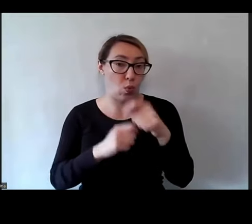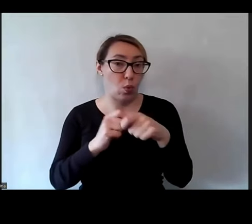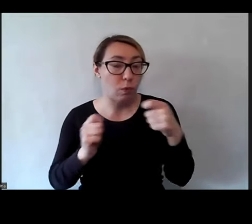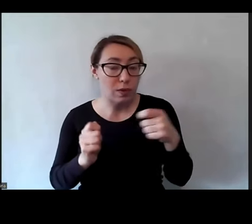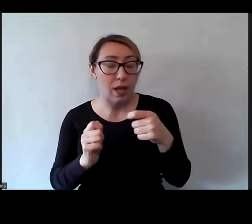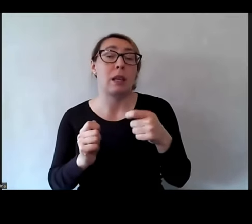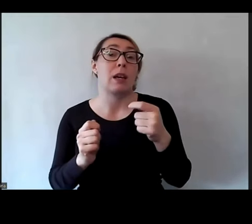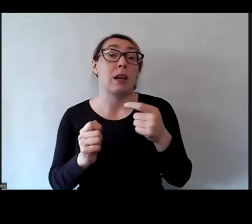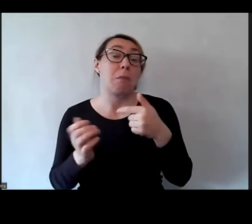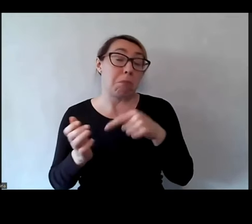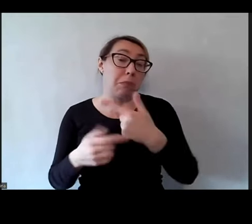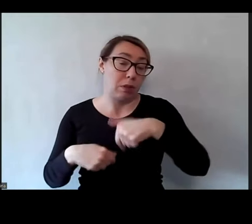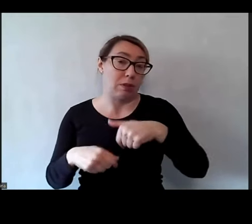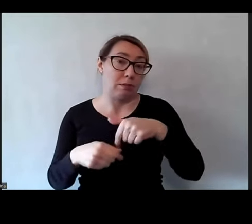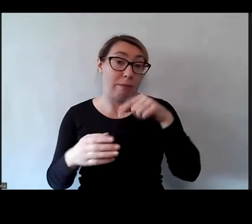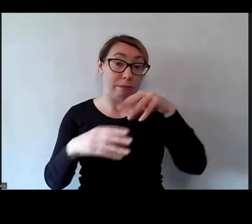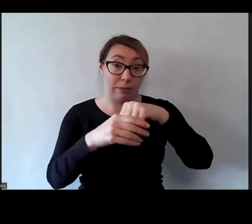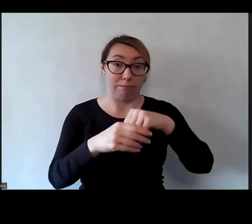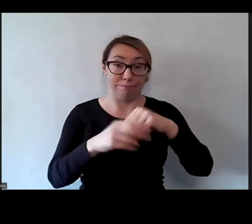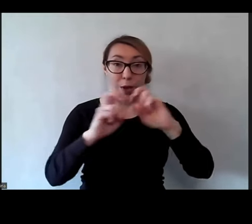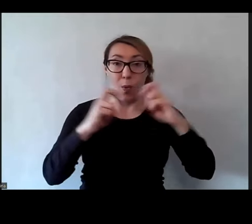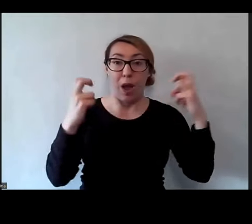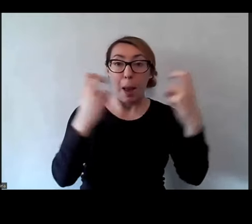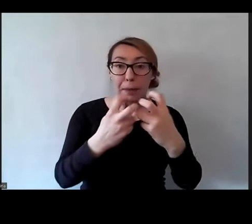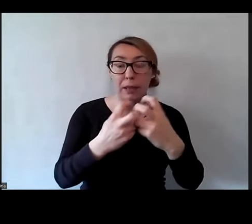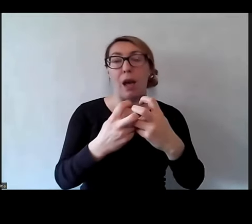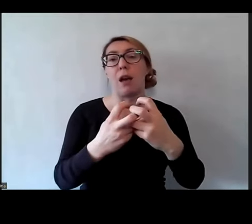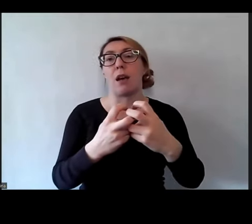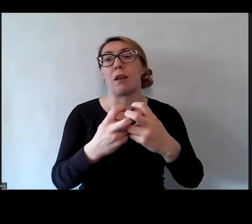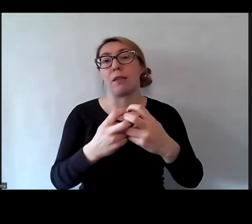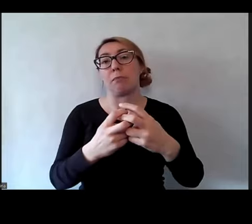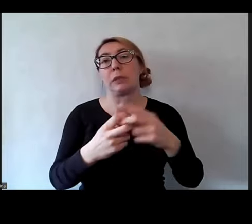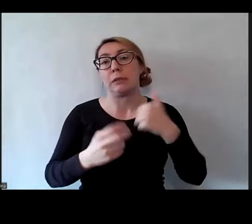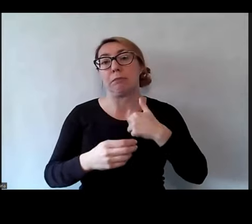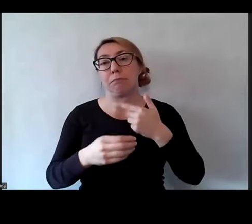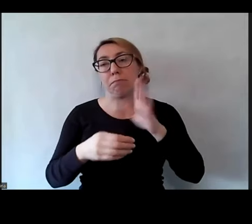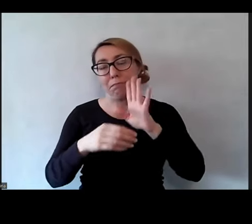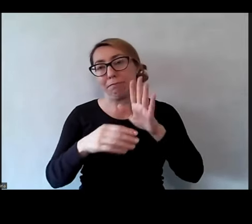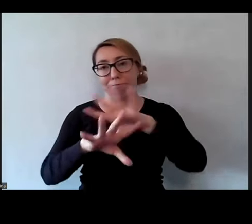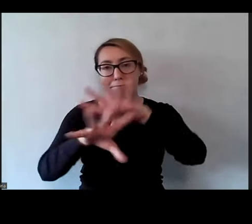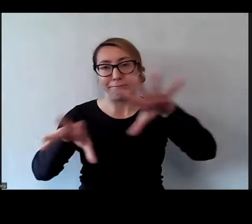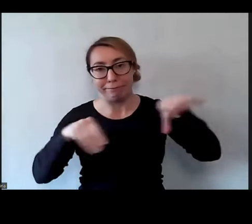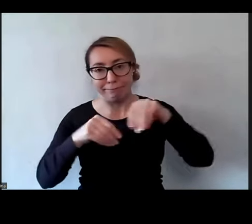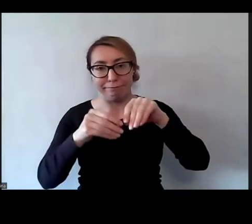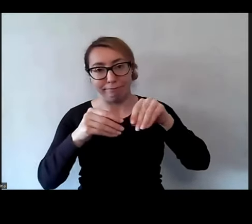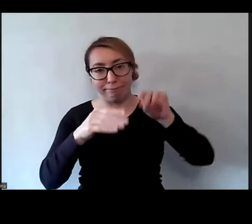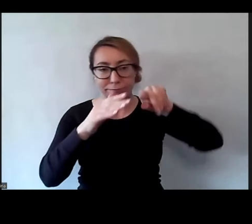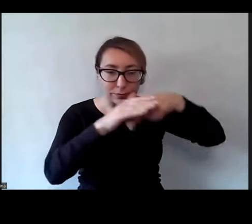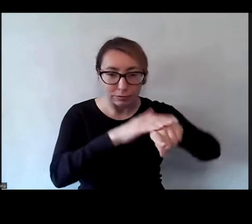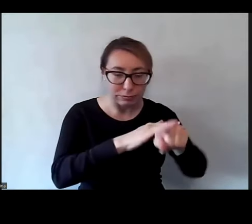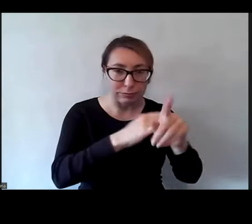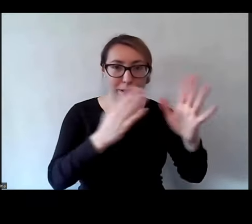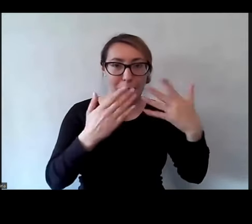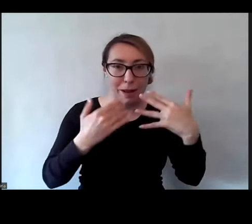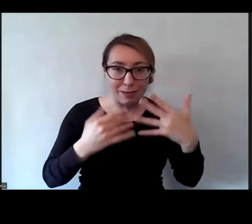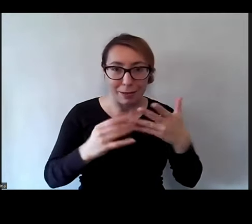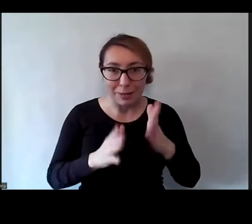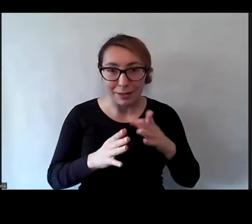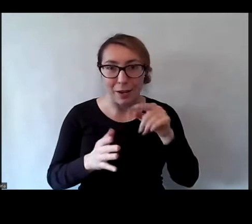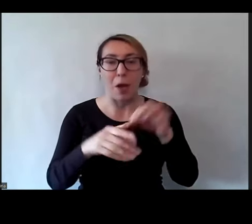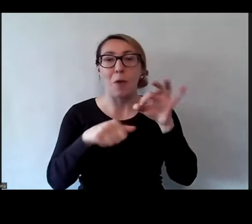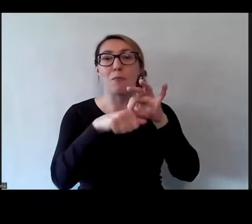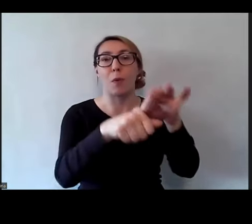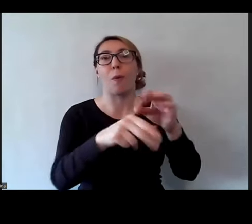oczywiście w trakcie webinaru udamy się w taki spacer wspólnie. Naszym przewodnikiem będzie Olgiert.